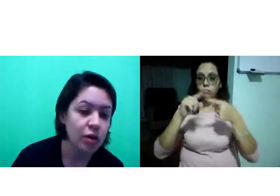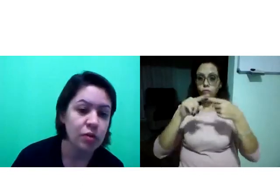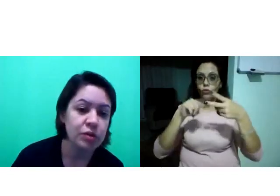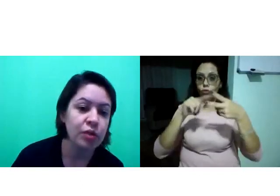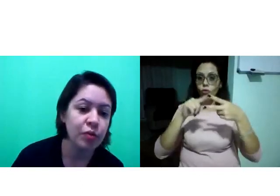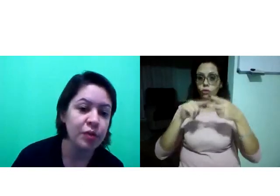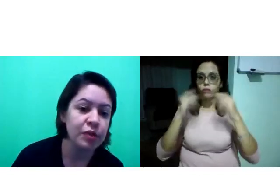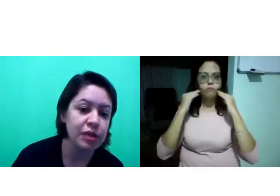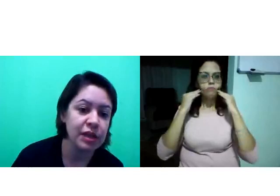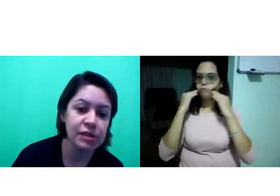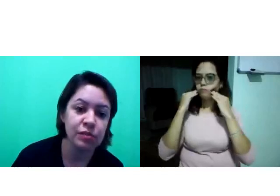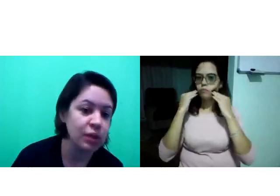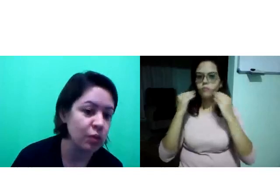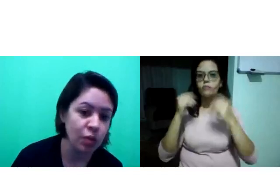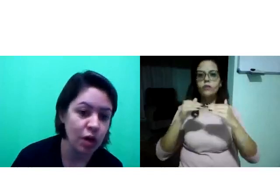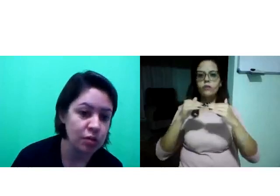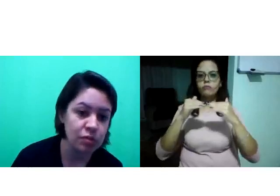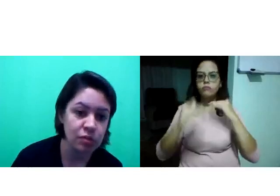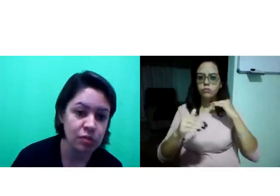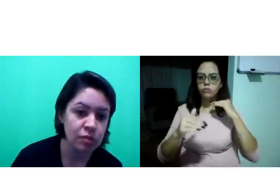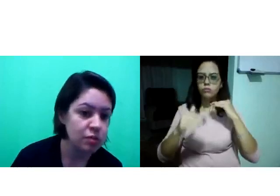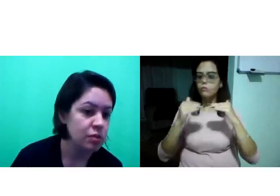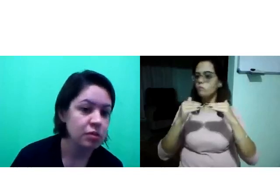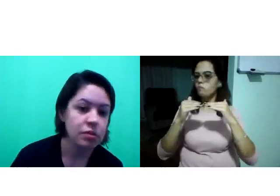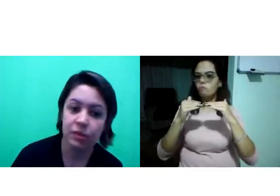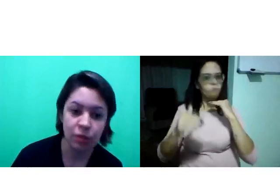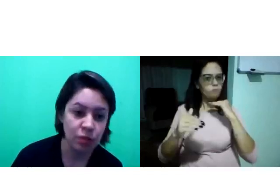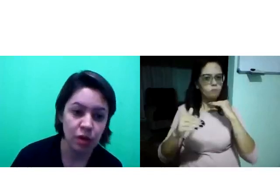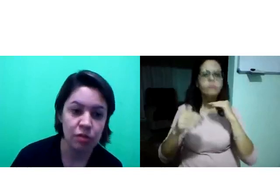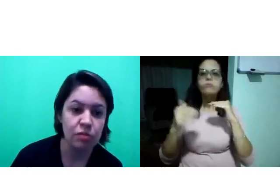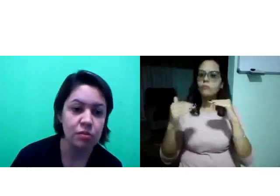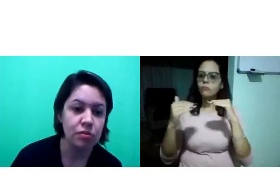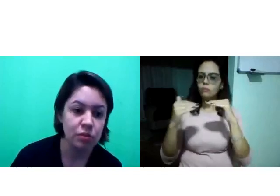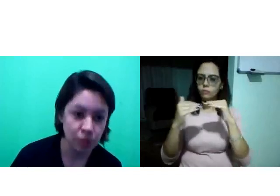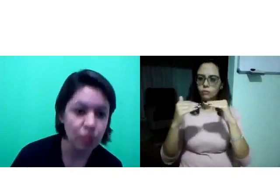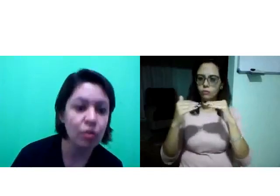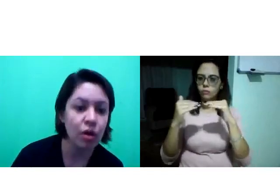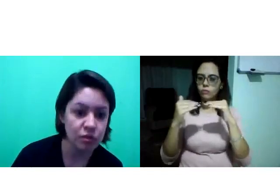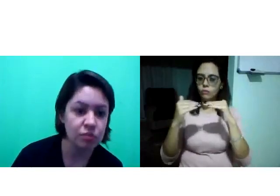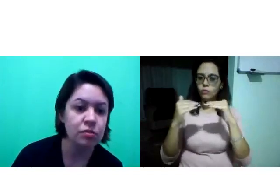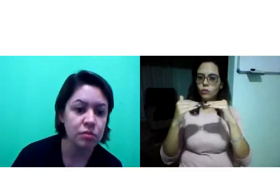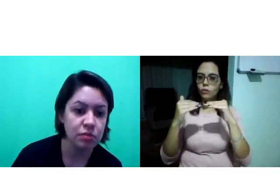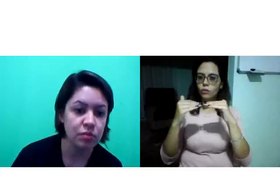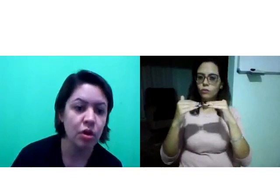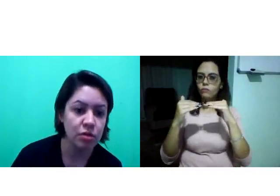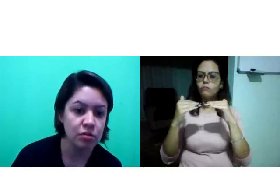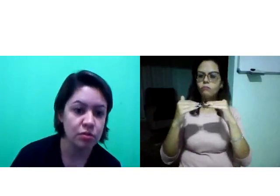tem o movimento de negação. Não concordo. Não concordo. Concordo.